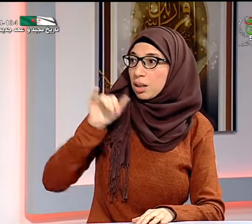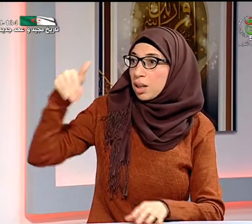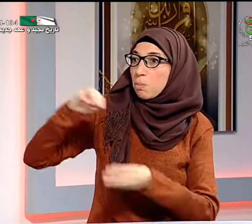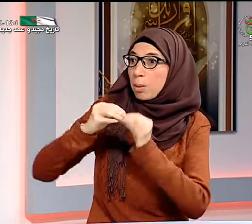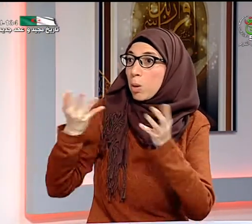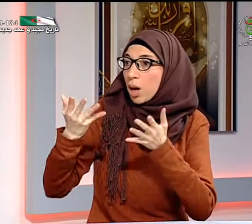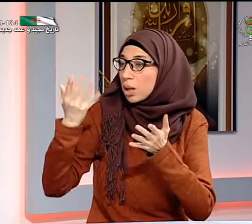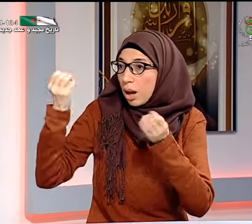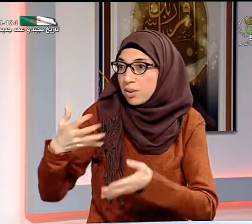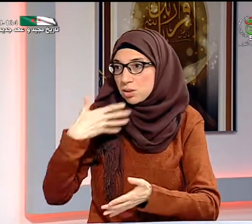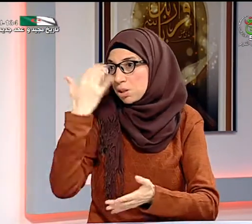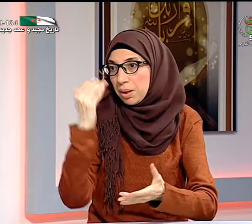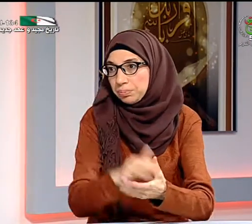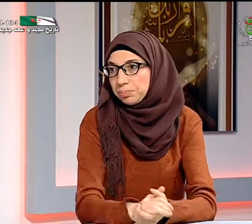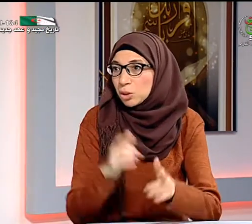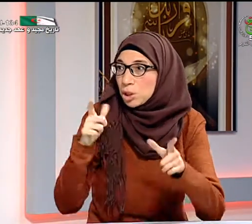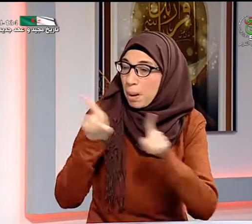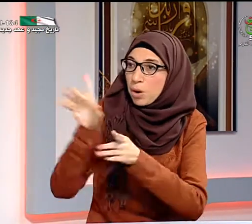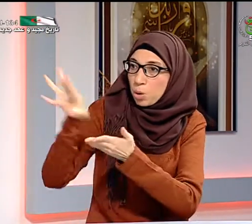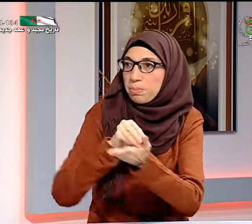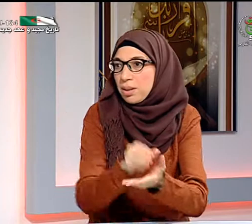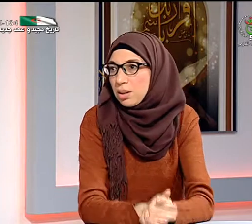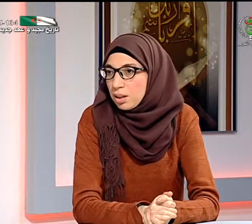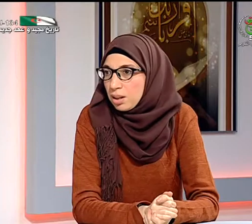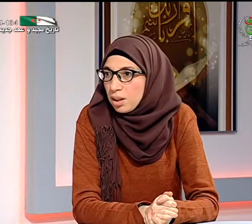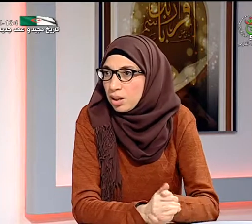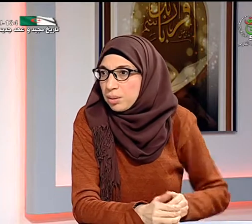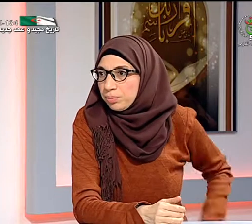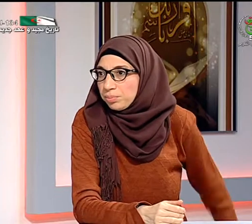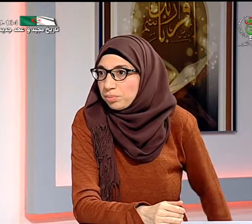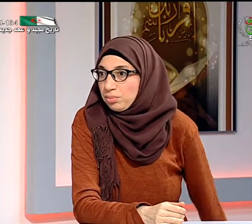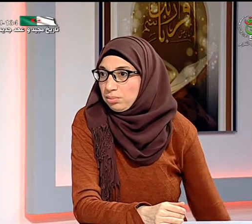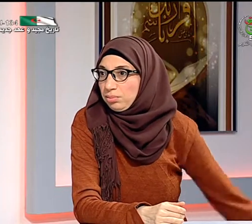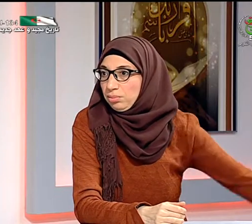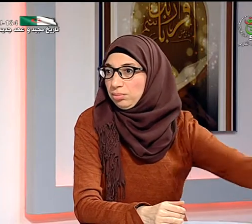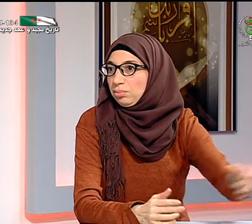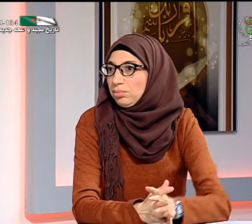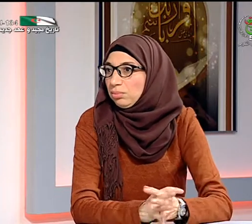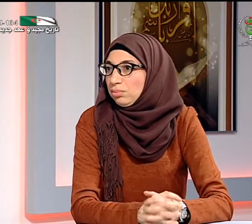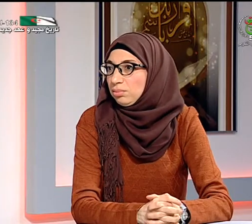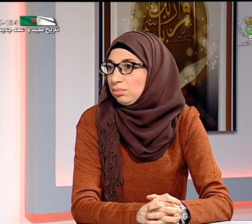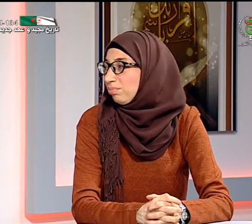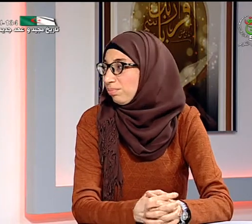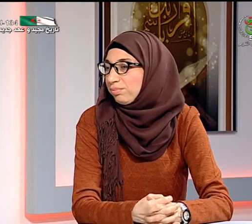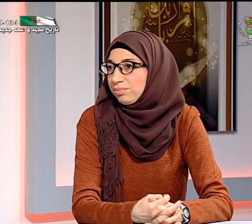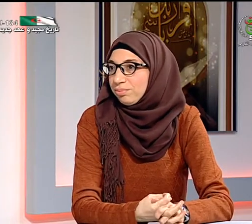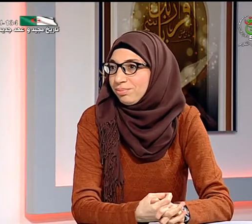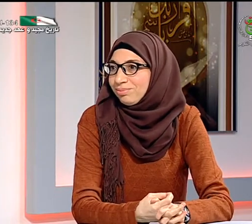بمشاكل وعراقل يعني لا أفهموا لما لدينا نموذج أمريكي ولما لا نقوم بذلك